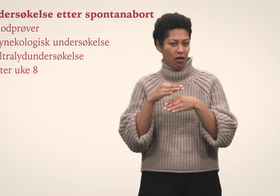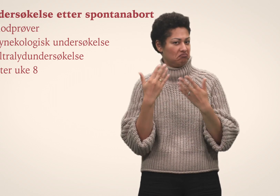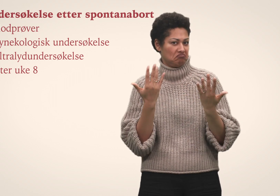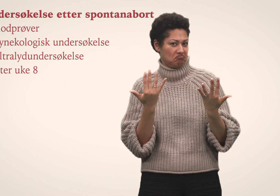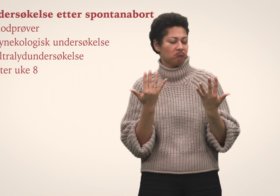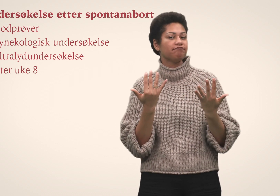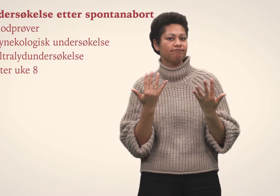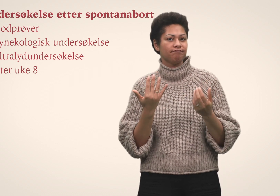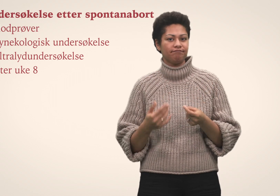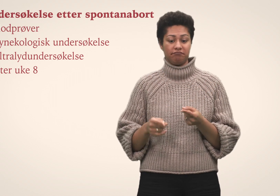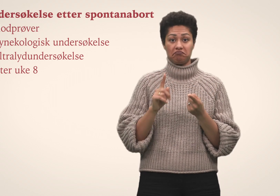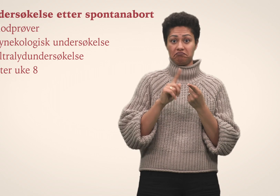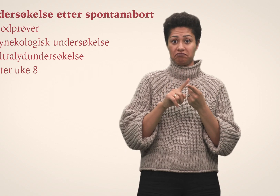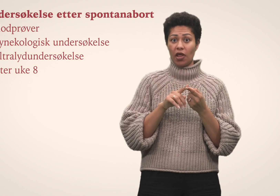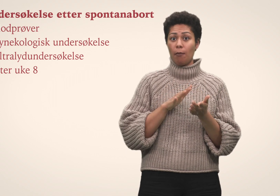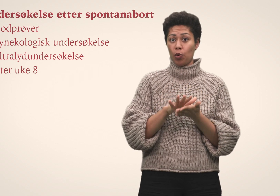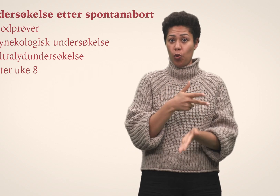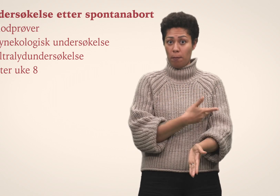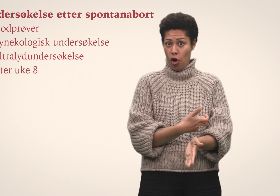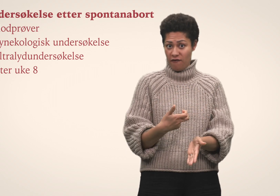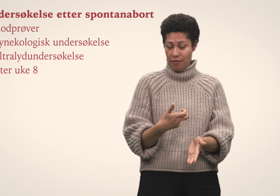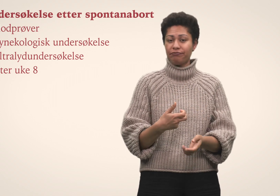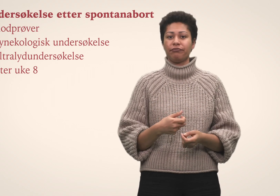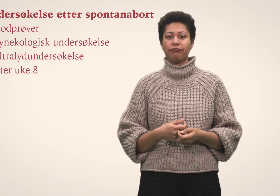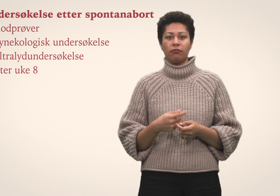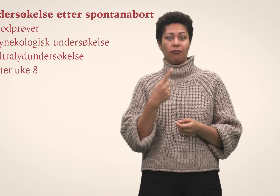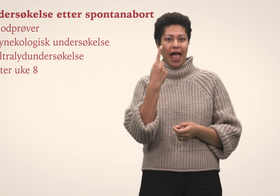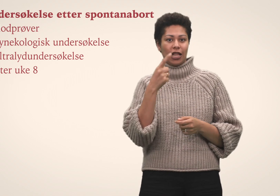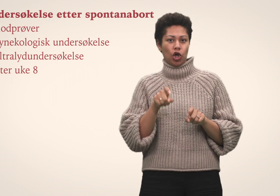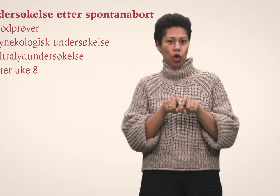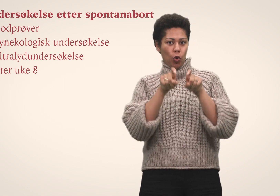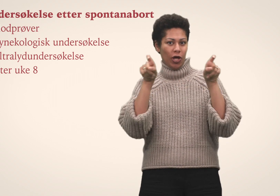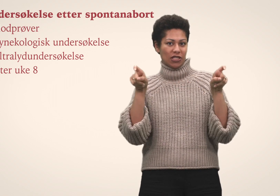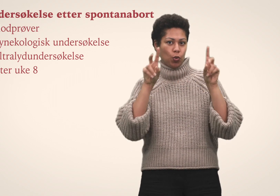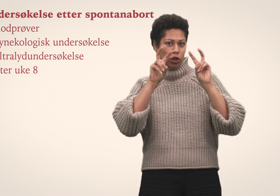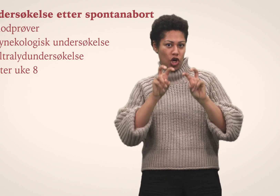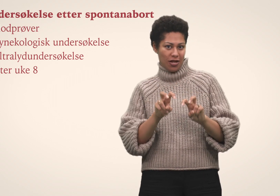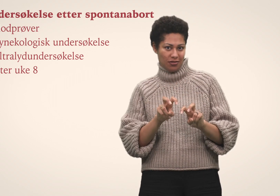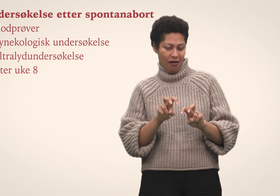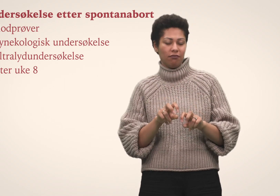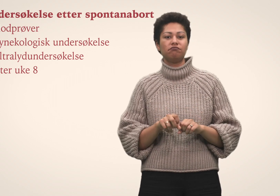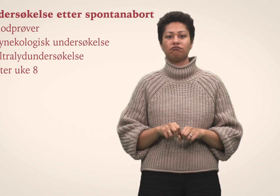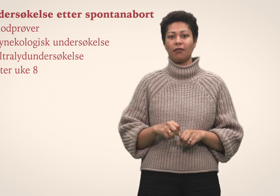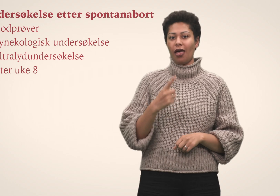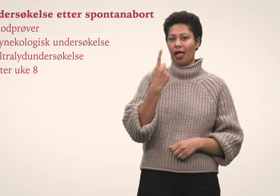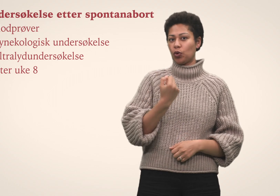være å ta blodprøve. Gjennomføre en gynekologisk undersøkelse.